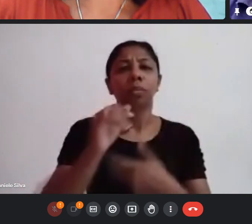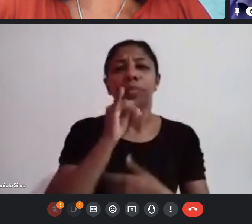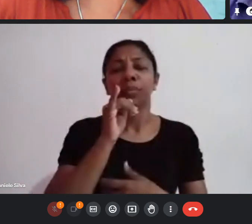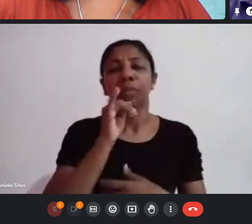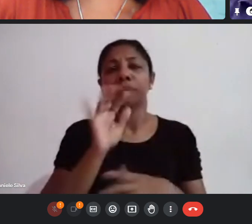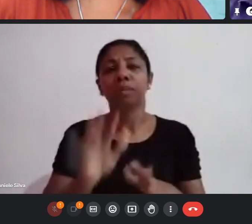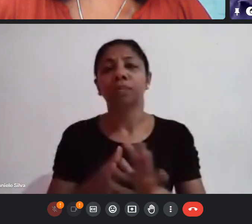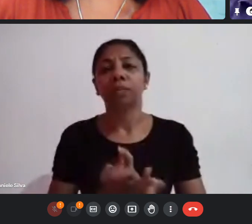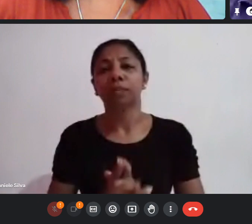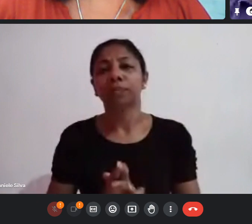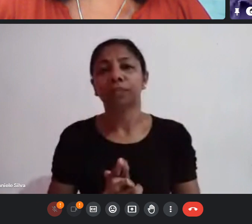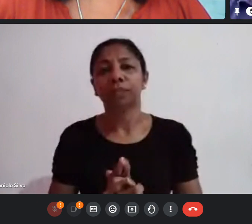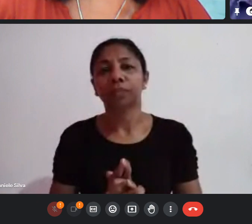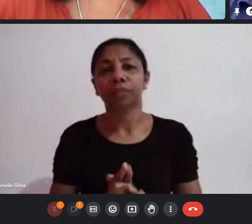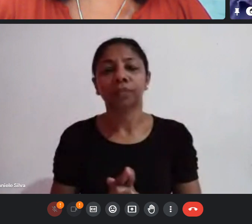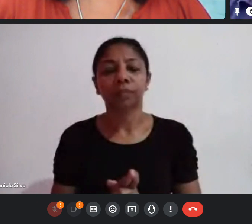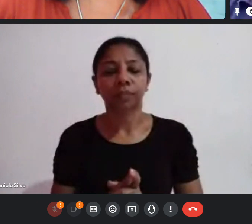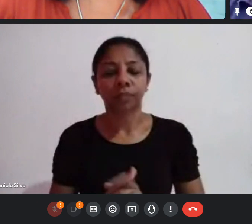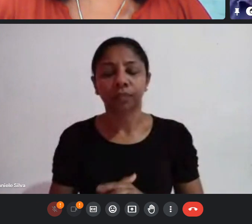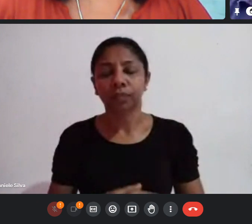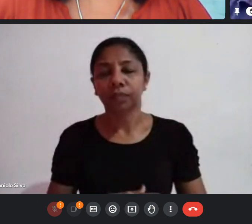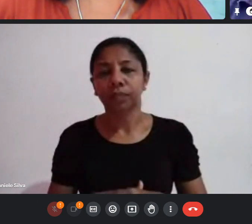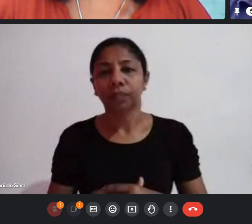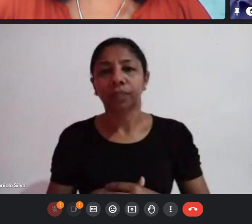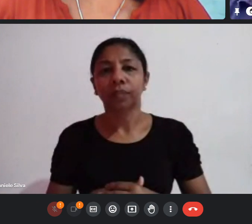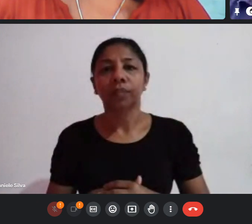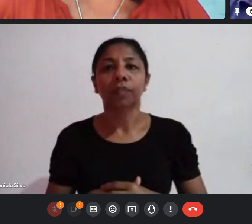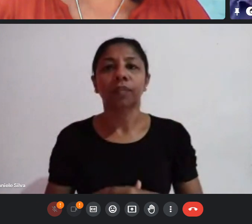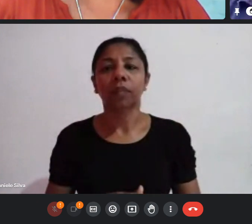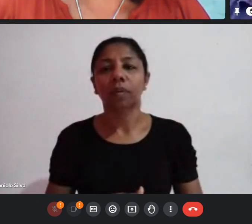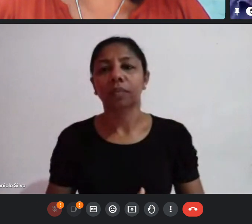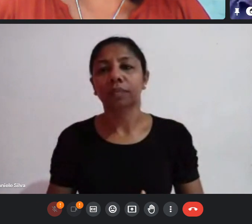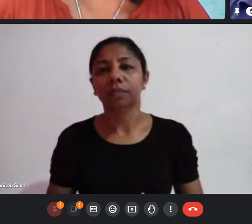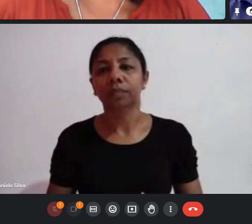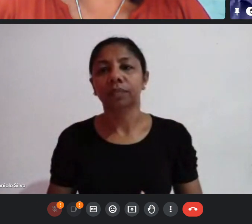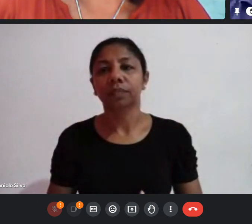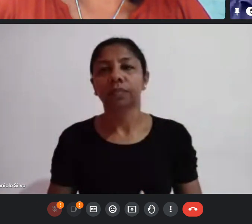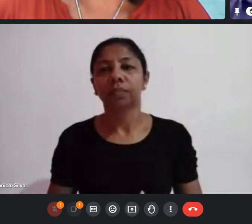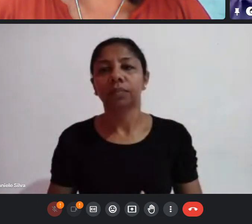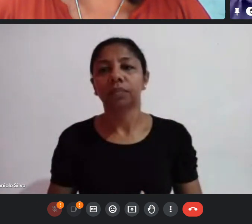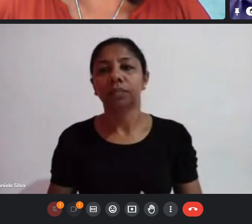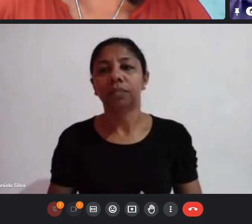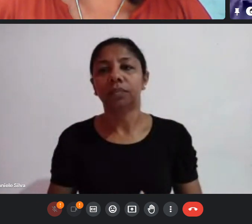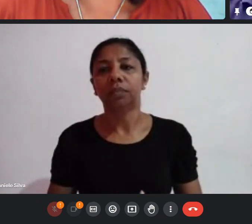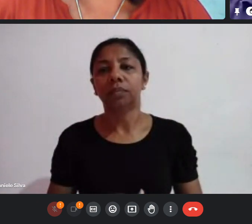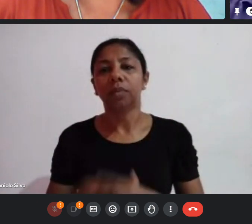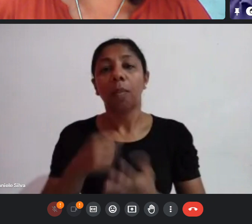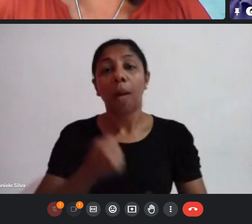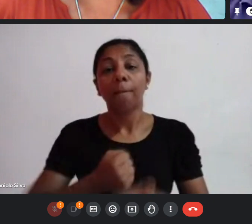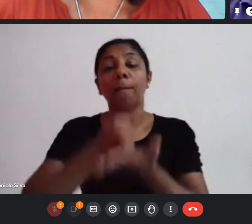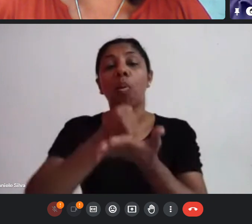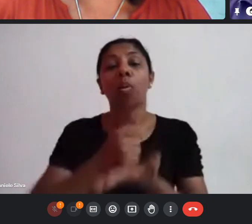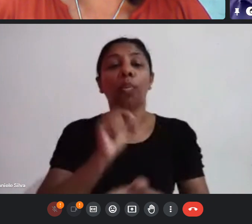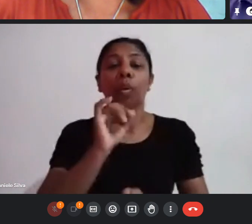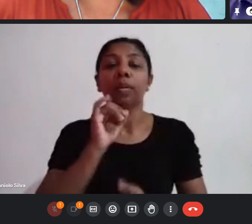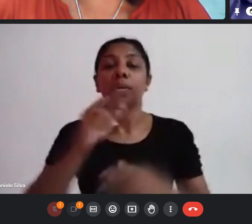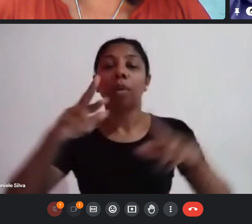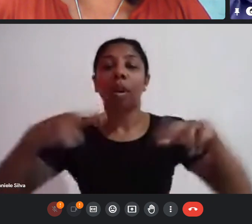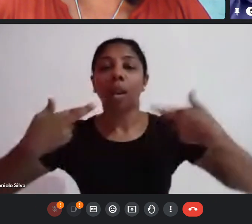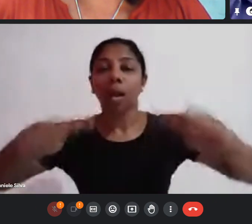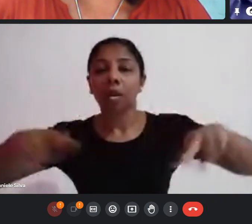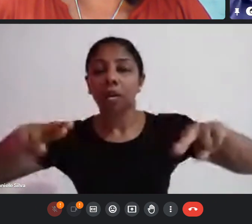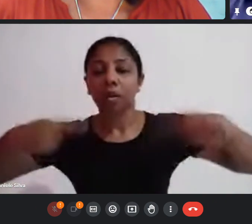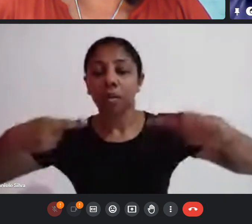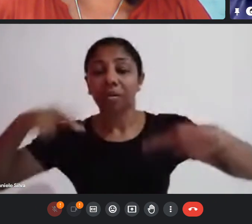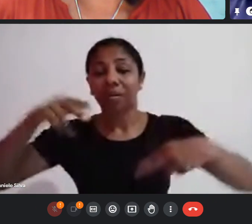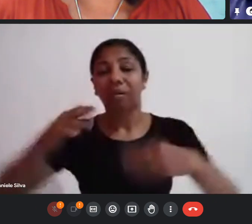de um de um de apoio por exemplo na Redinha para o Carnaval da